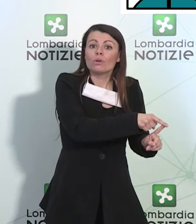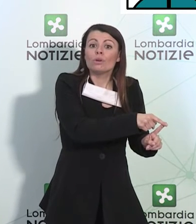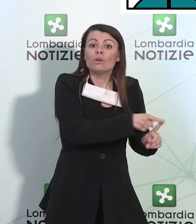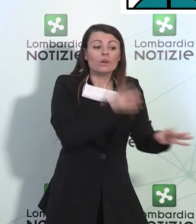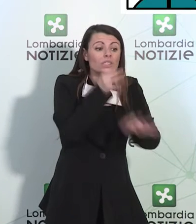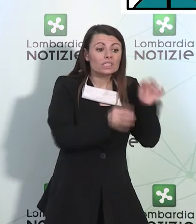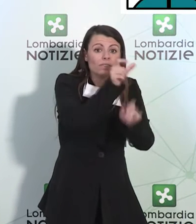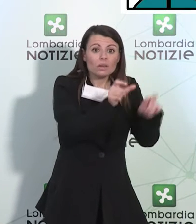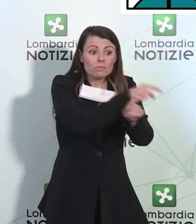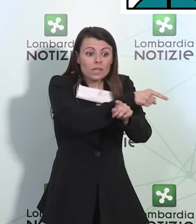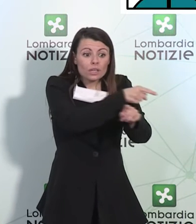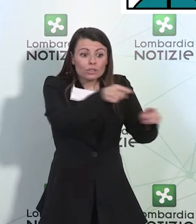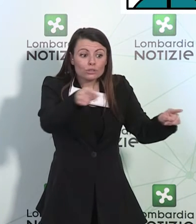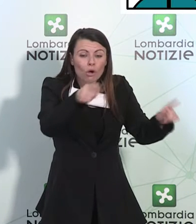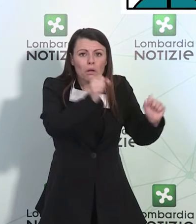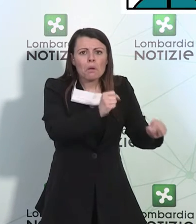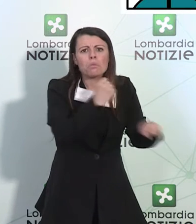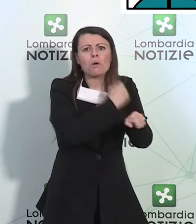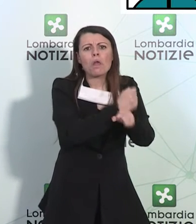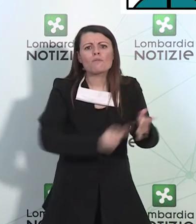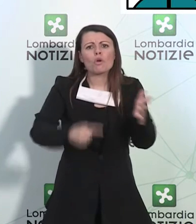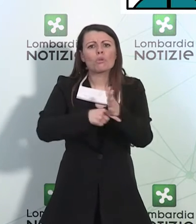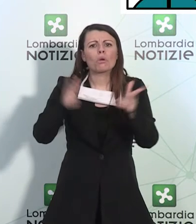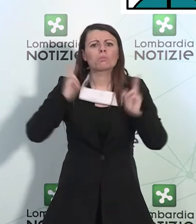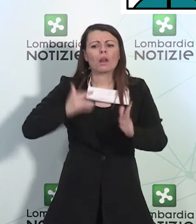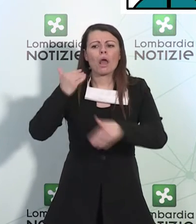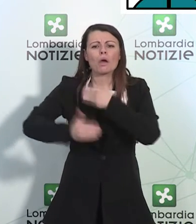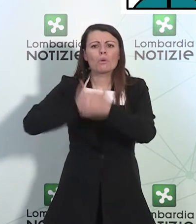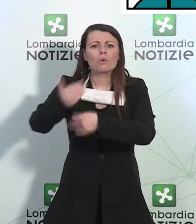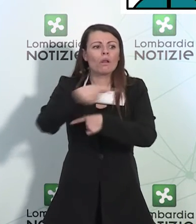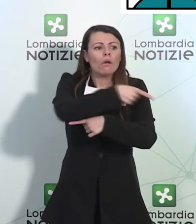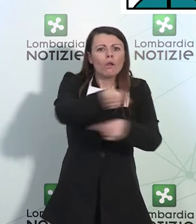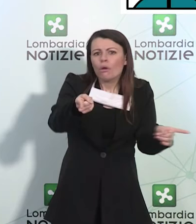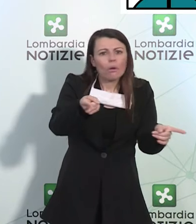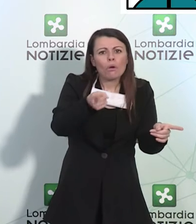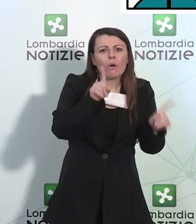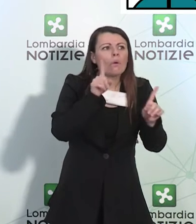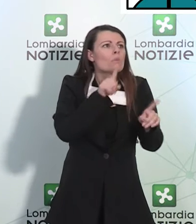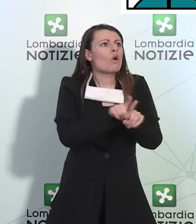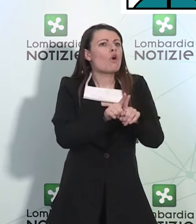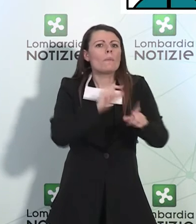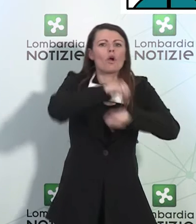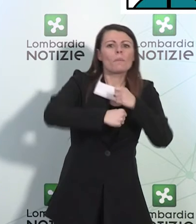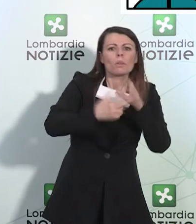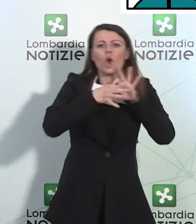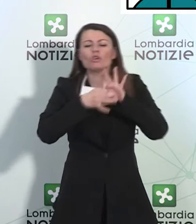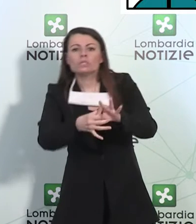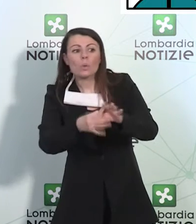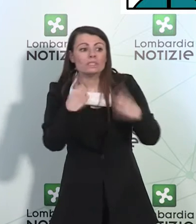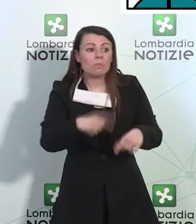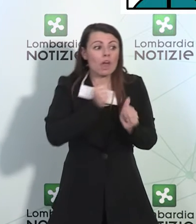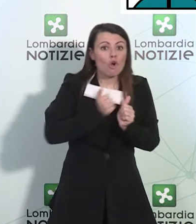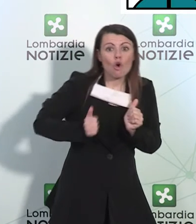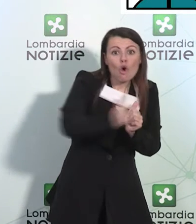in futuro a riprendere la loro attività lavorativa senza comportare alcun tipo di conseguenza per sé e per gli altri.